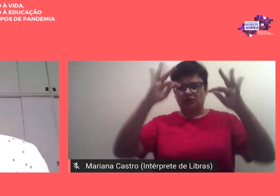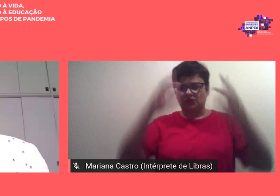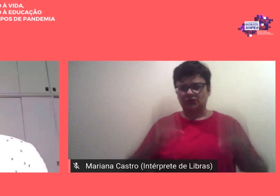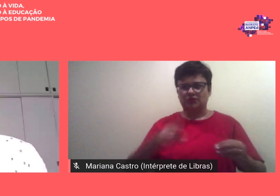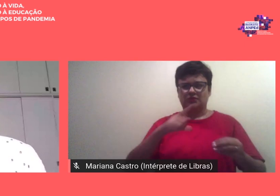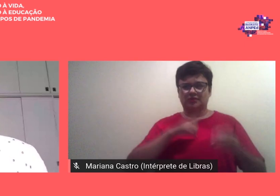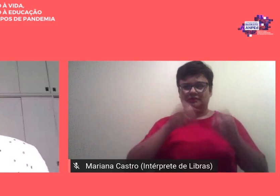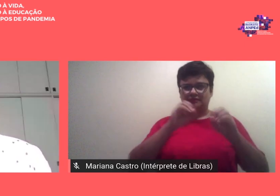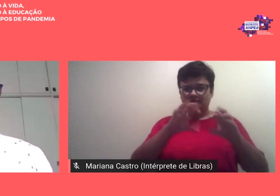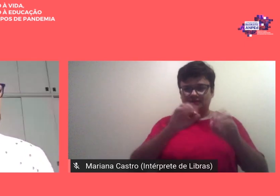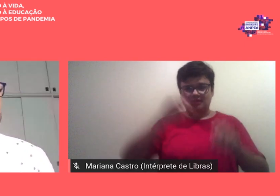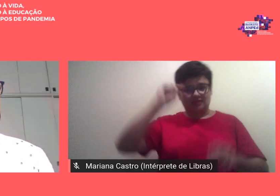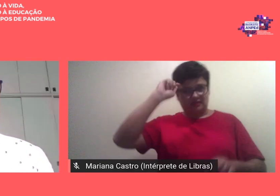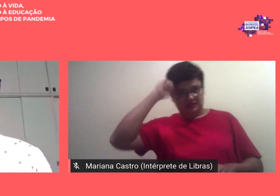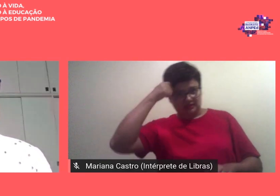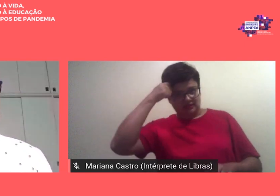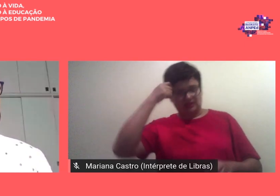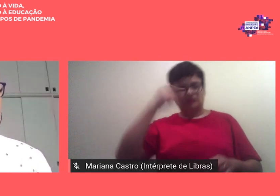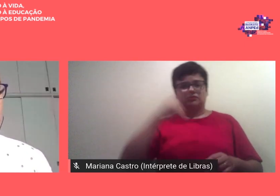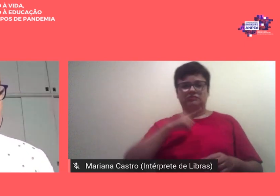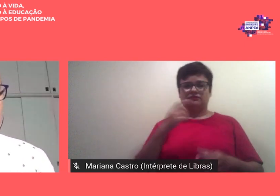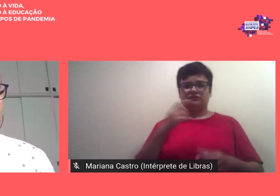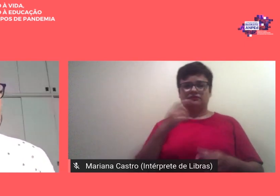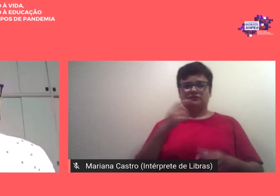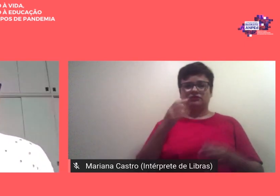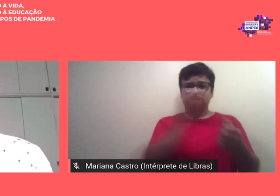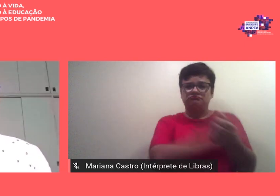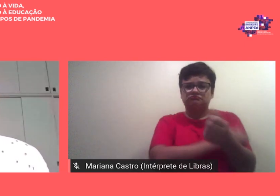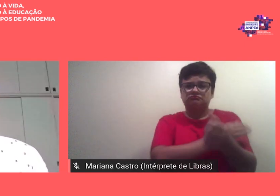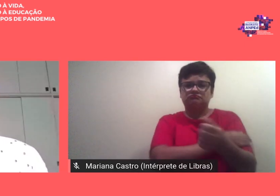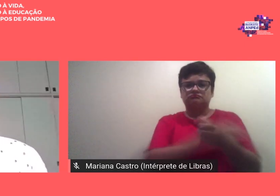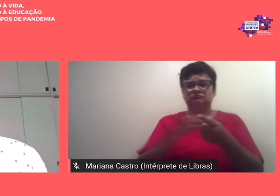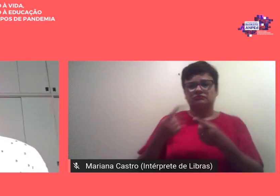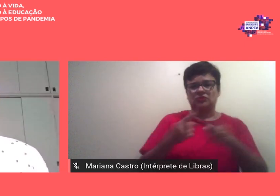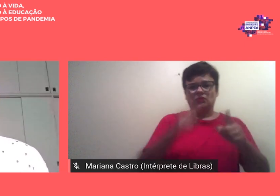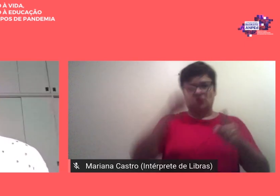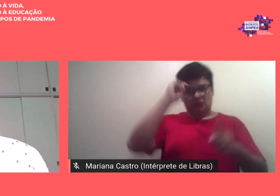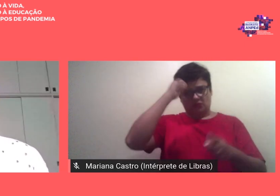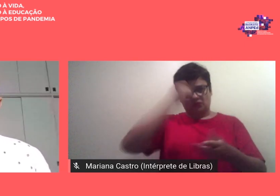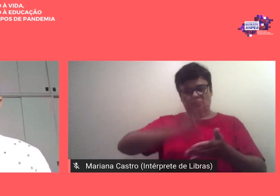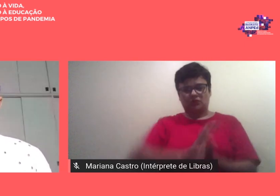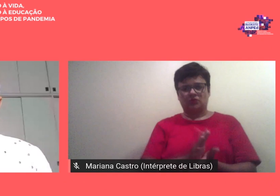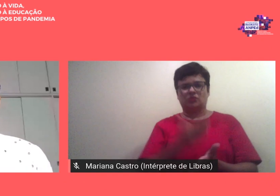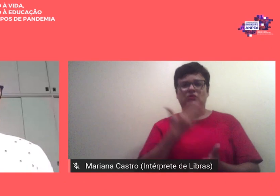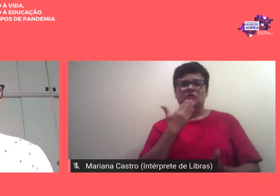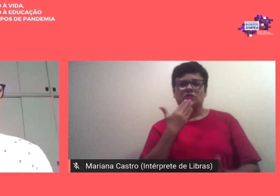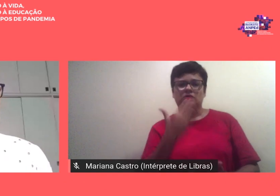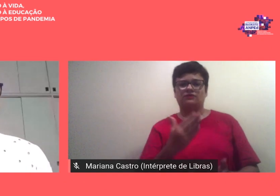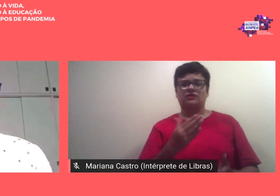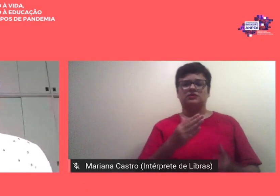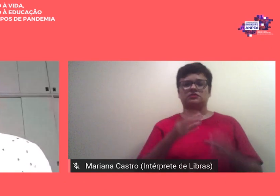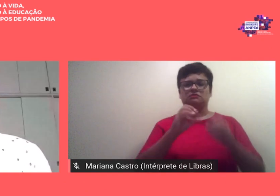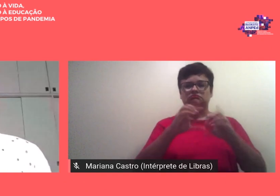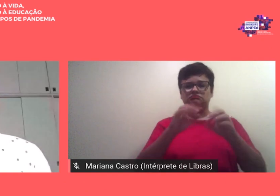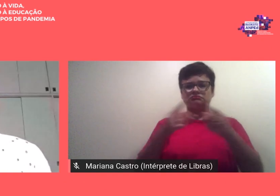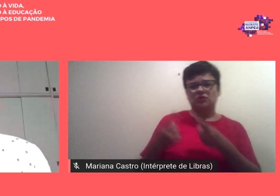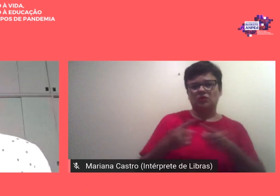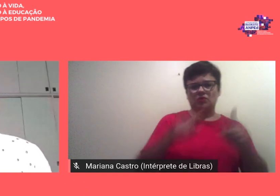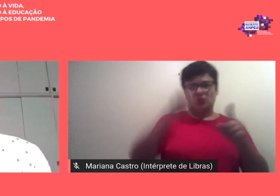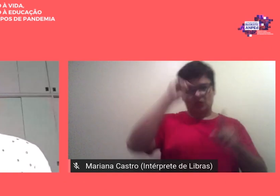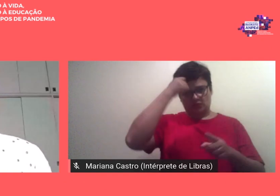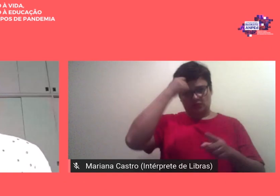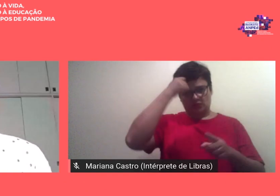negras e educadores negros consolidando a luta contra o racismo em defesa de uma educação antirracista teve deficientes